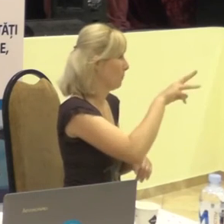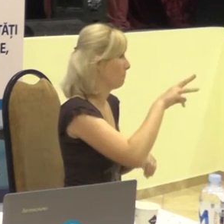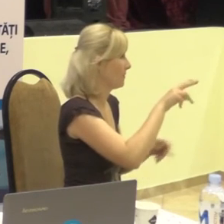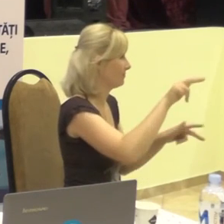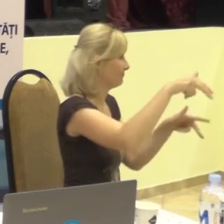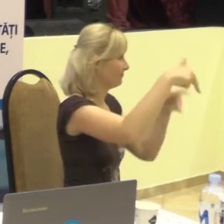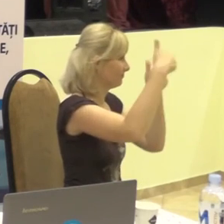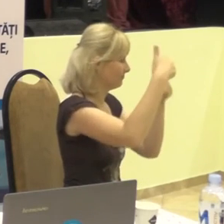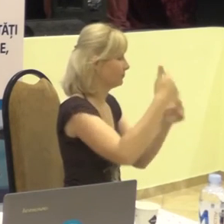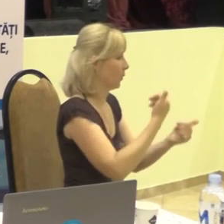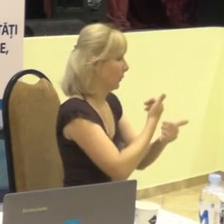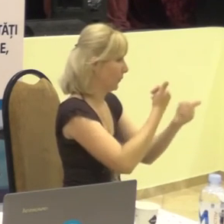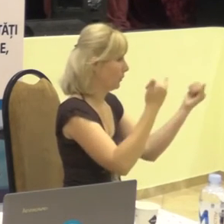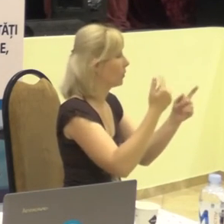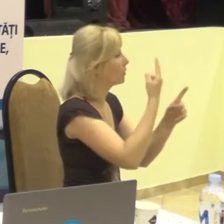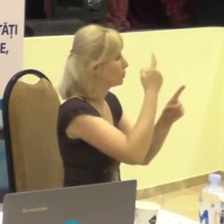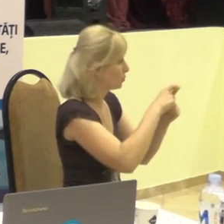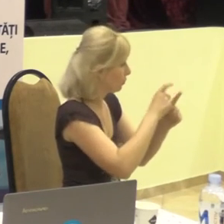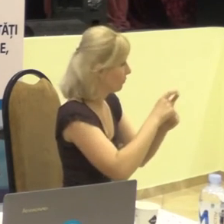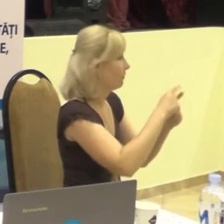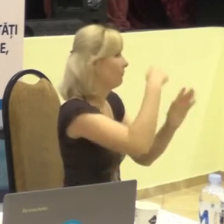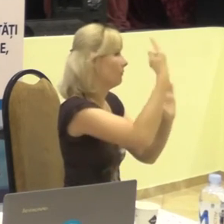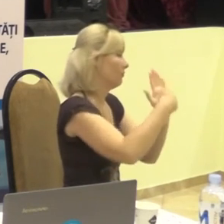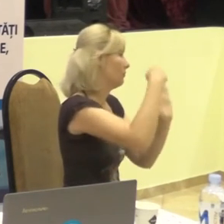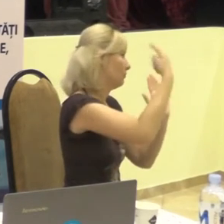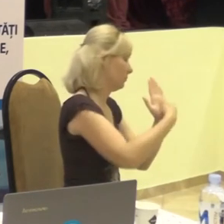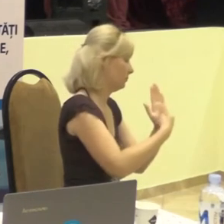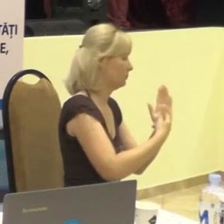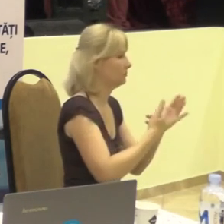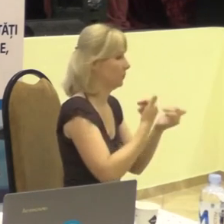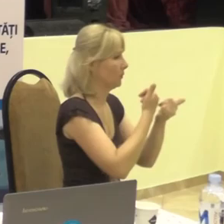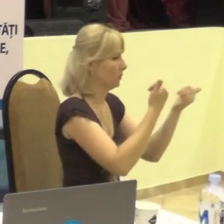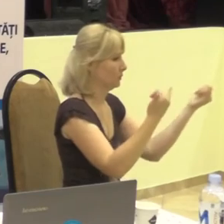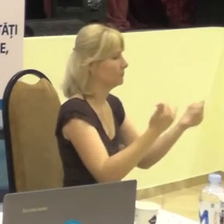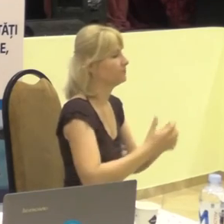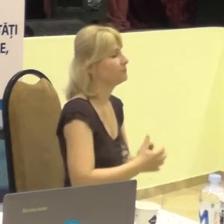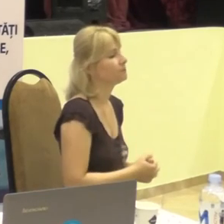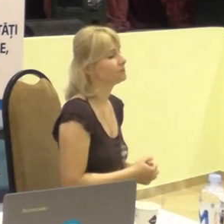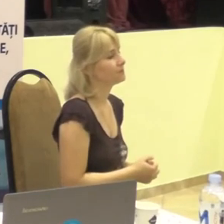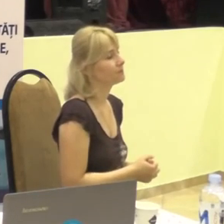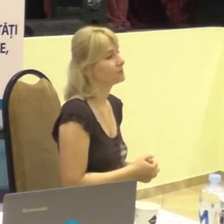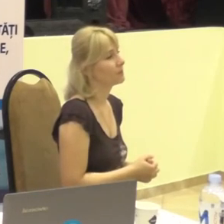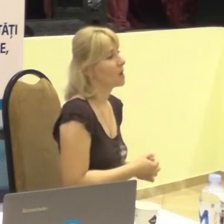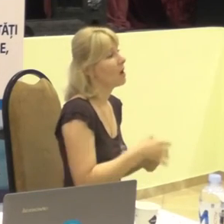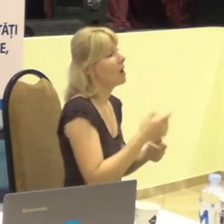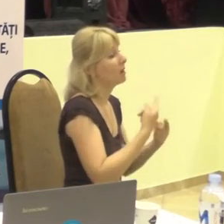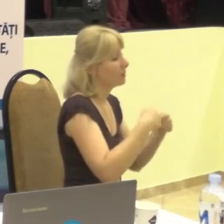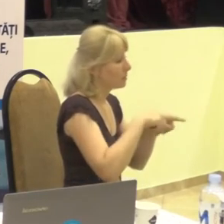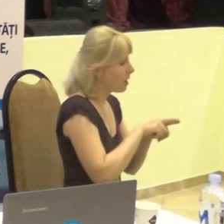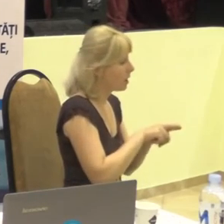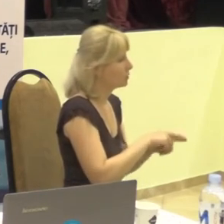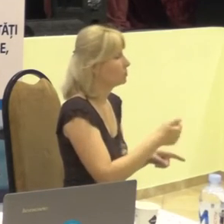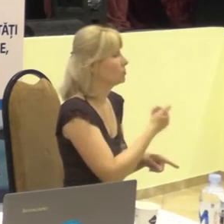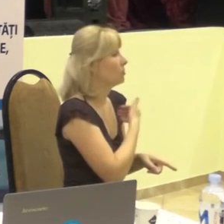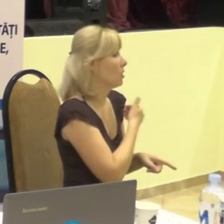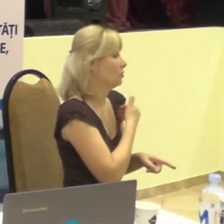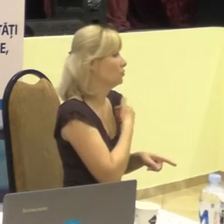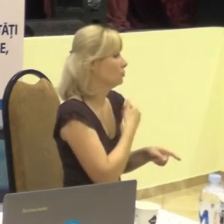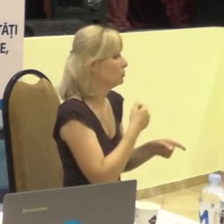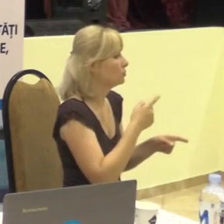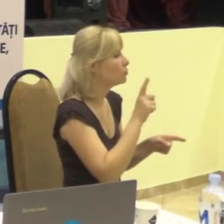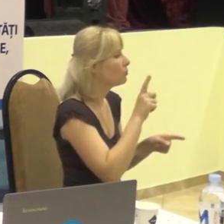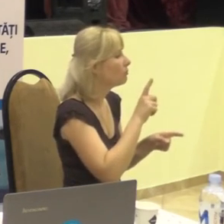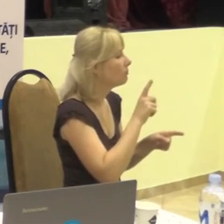ofer posibilitatea să vorbiți și o să puteți să faceți acest lucru. În același timp vreau să vin cu câteva precizări,